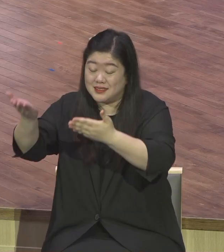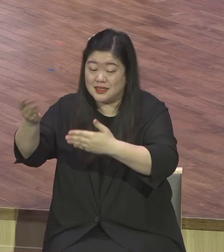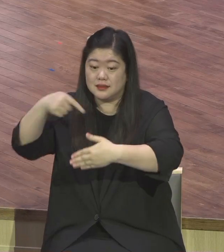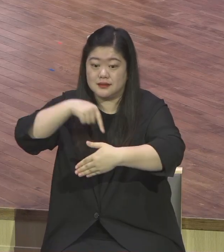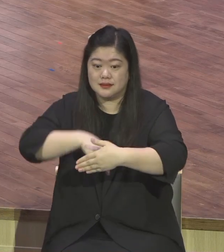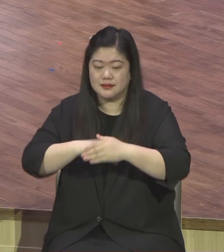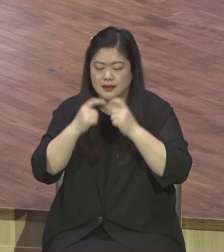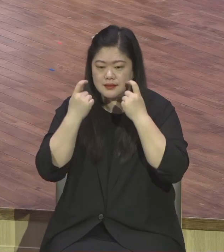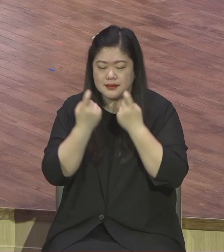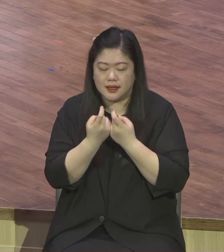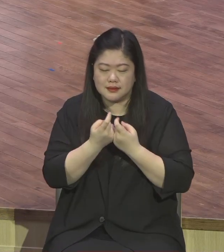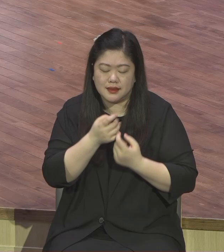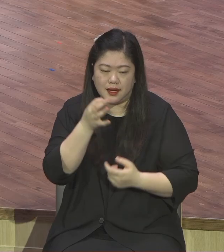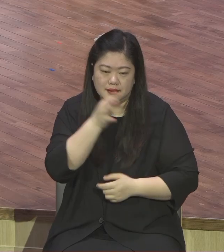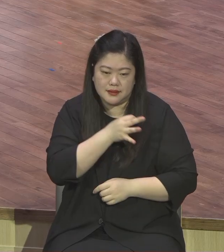챙긴 제상들과 버리샘들